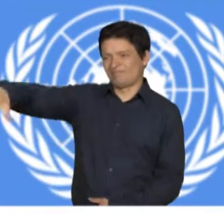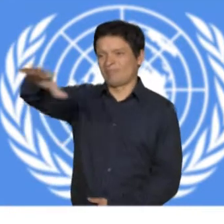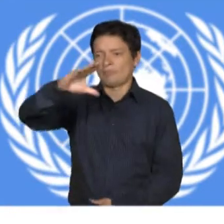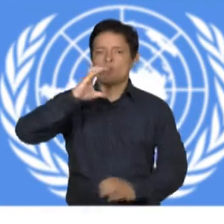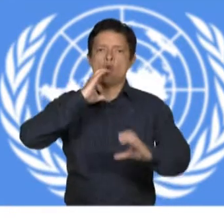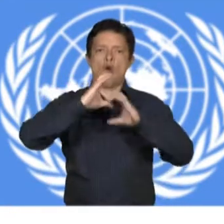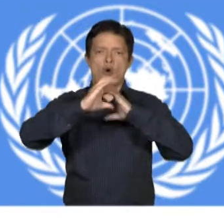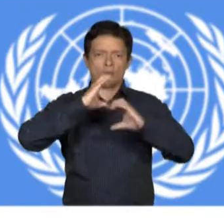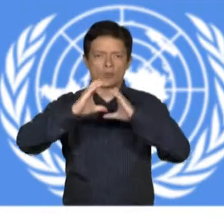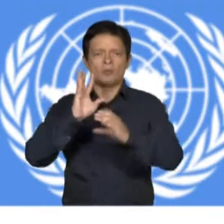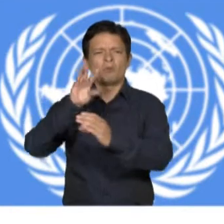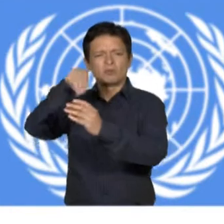C.